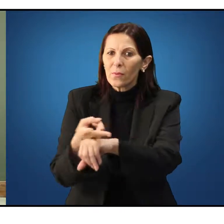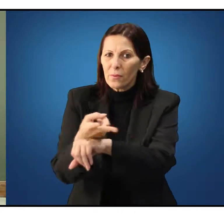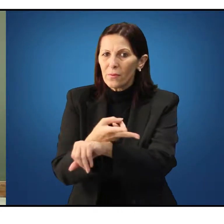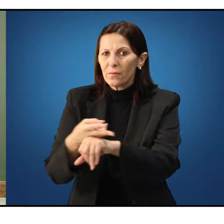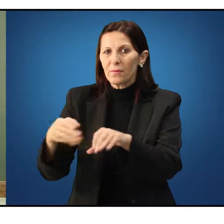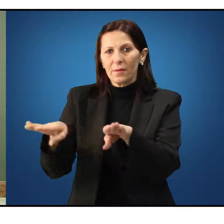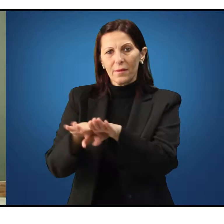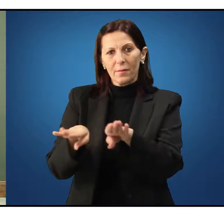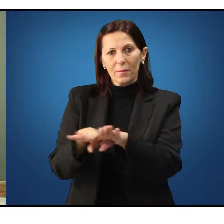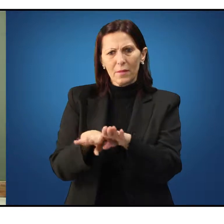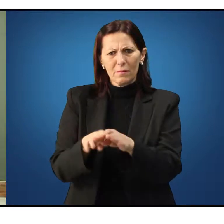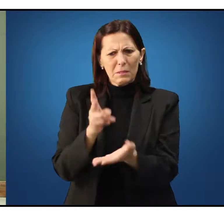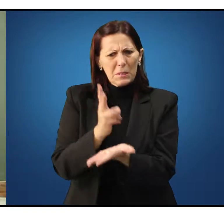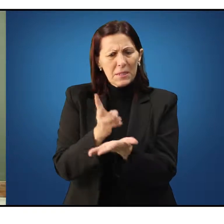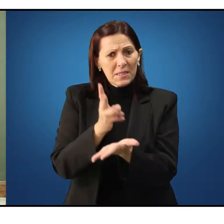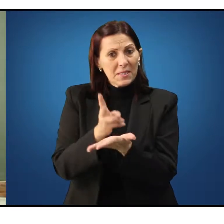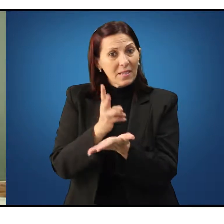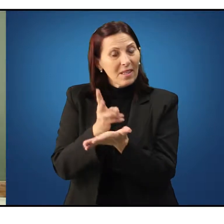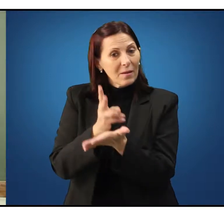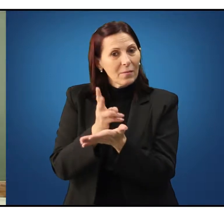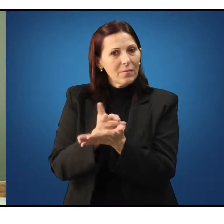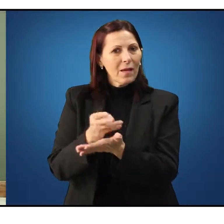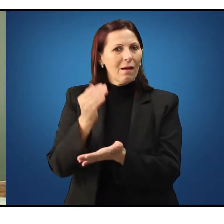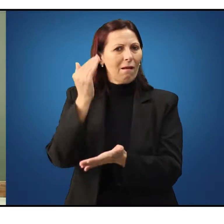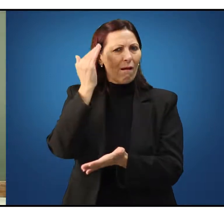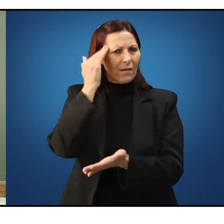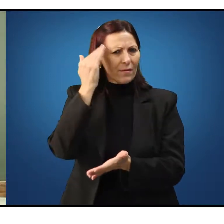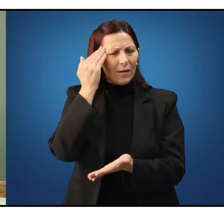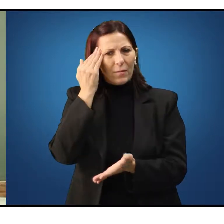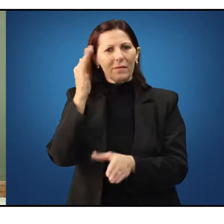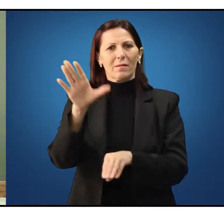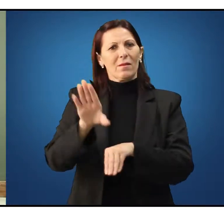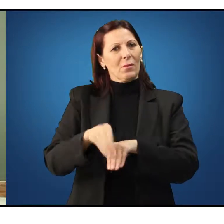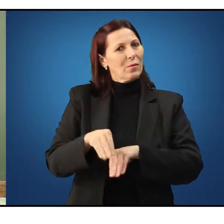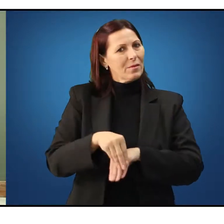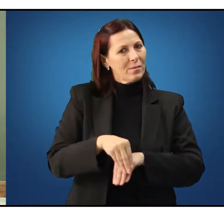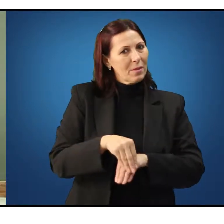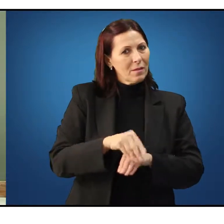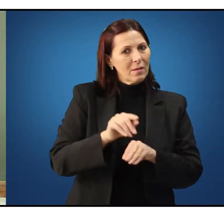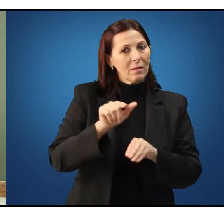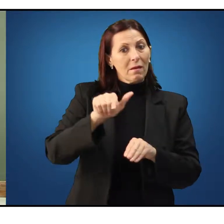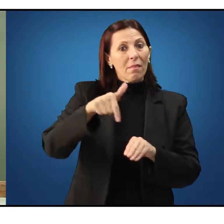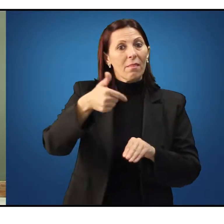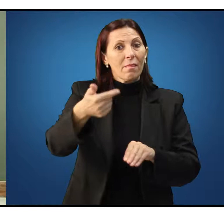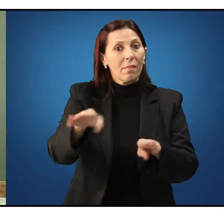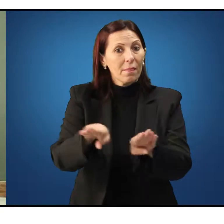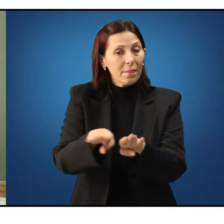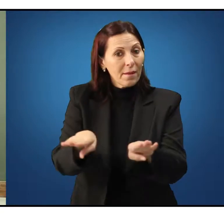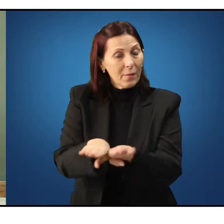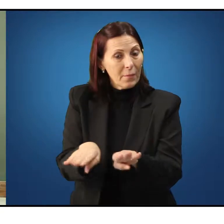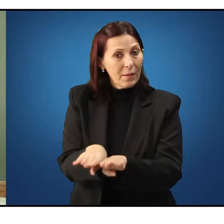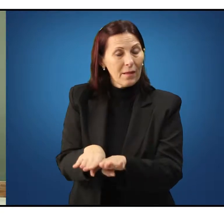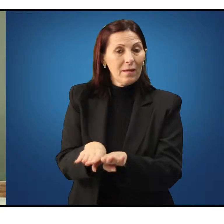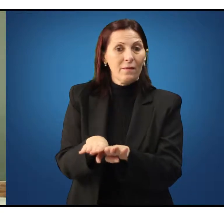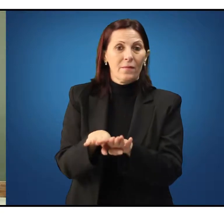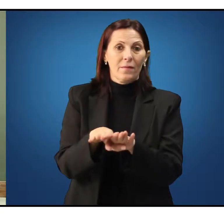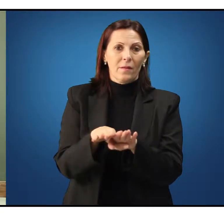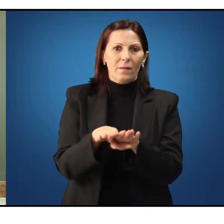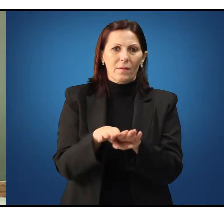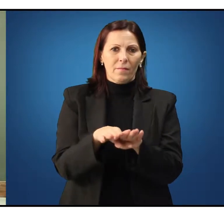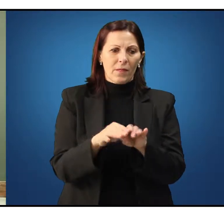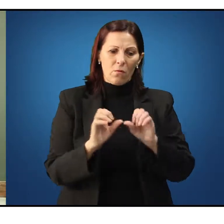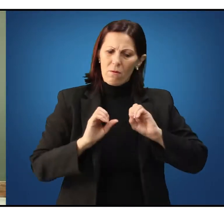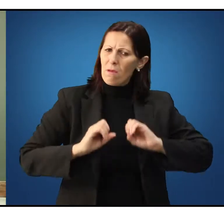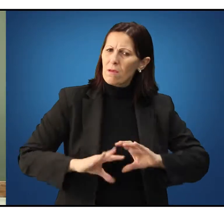incessantemente a sabedoria. De outra parte, nós podemos afirmar também que este